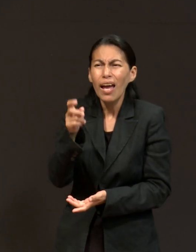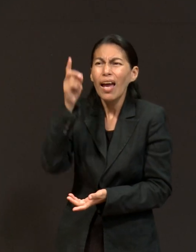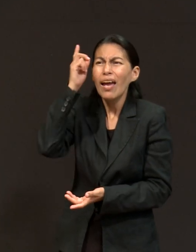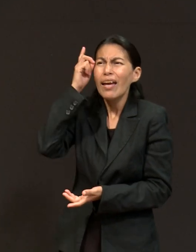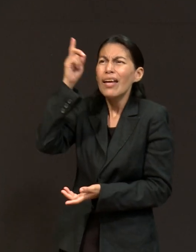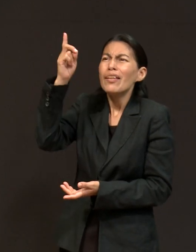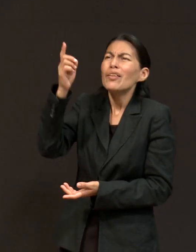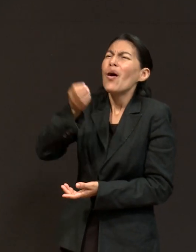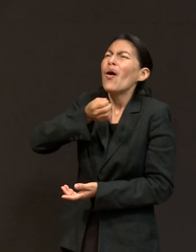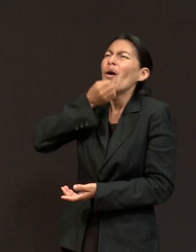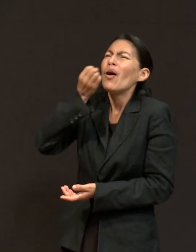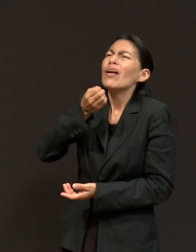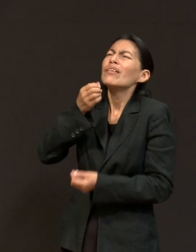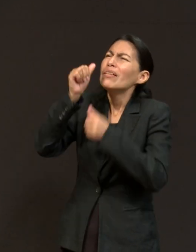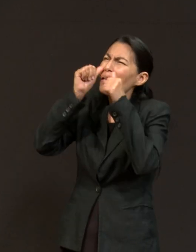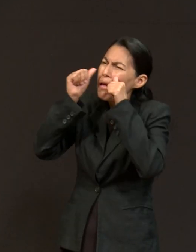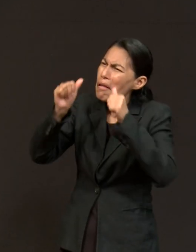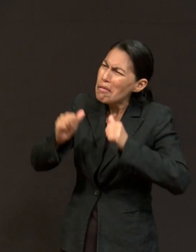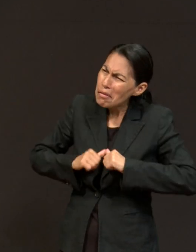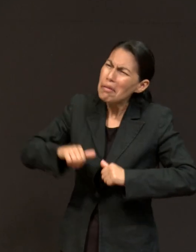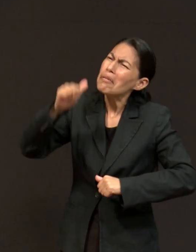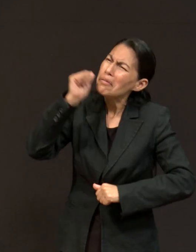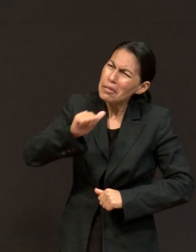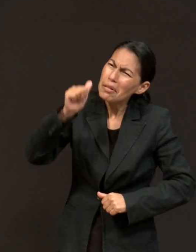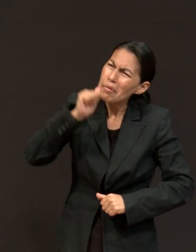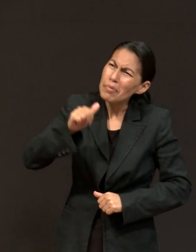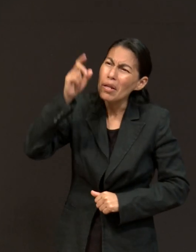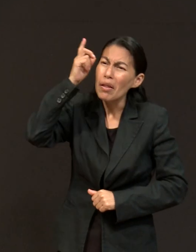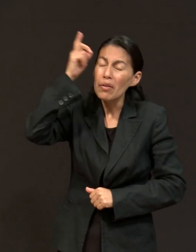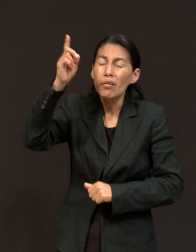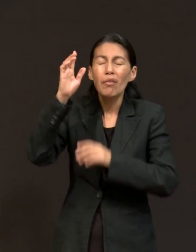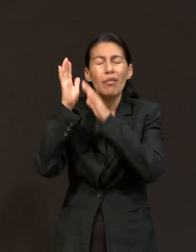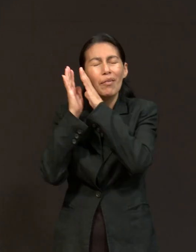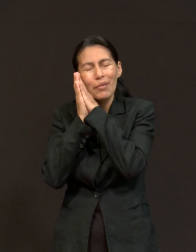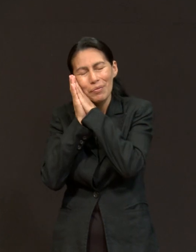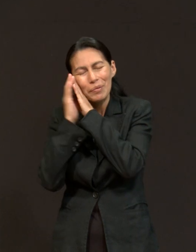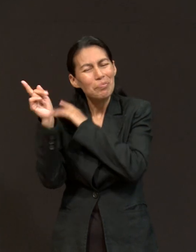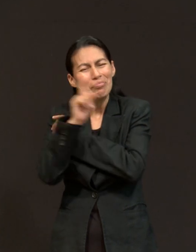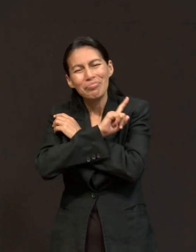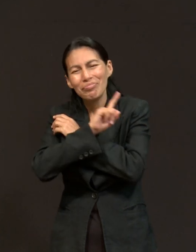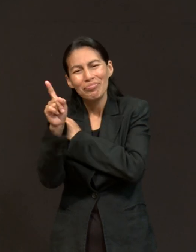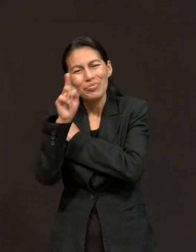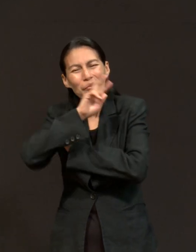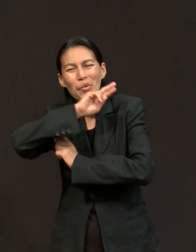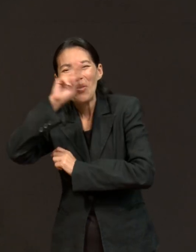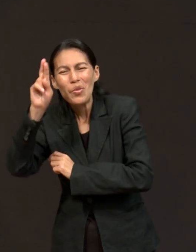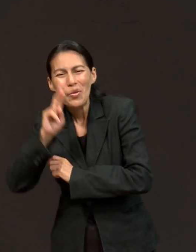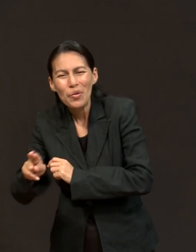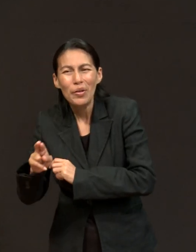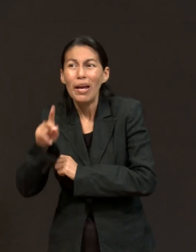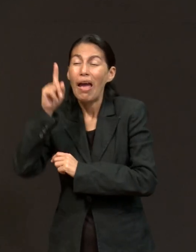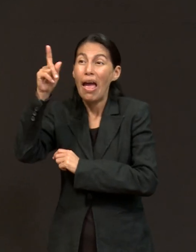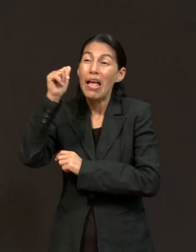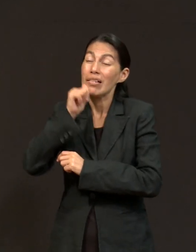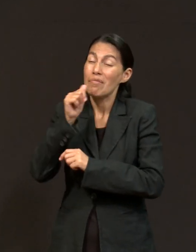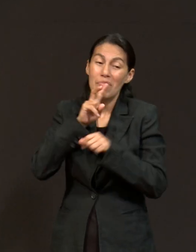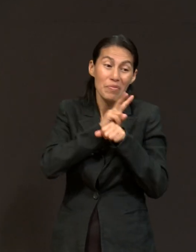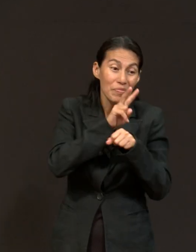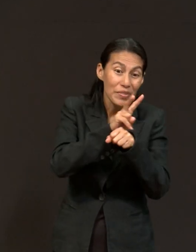Dios nunca duerme. Amén. Siempre estará en vigilancia. Y eso ha sido mi soporte, ahora en esta otra etapa de la vida.